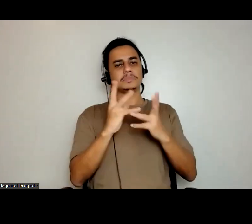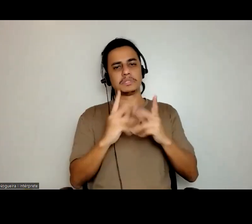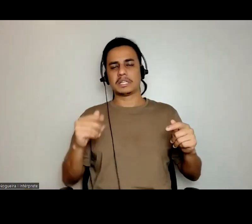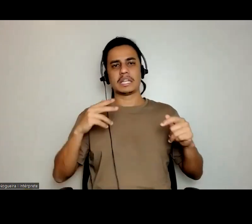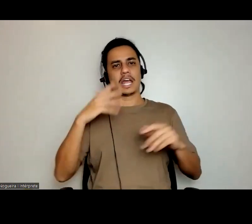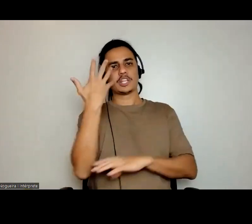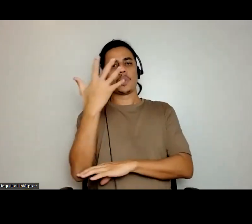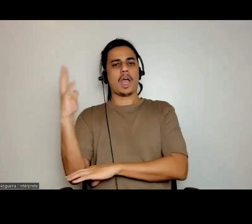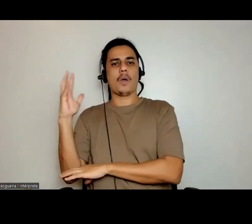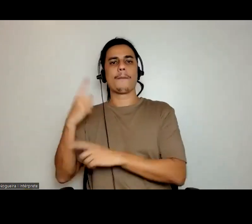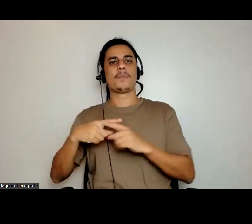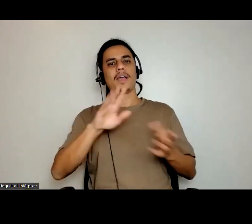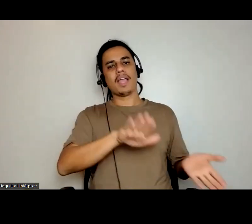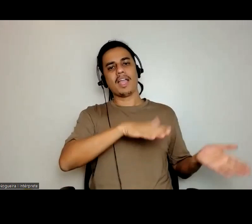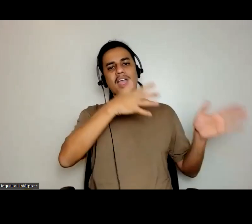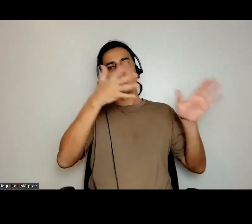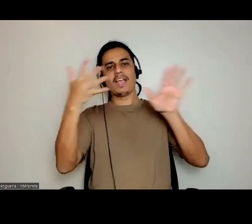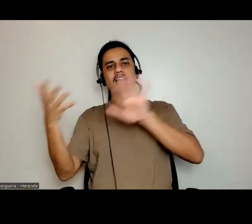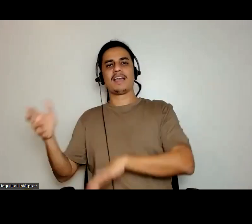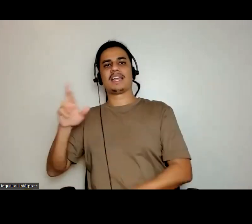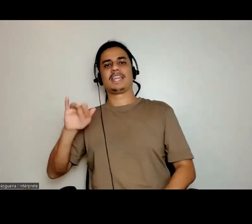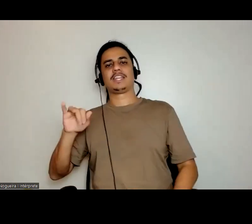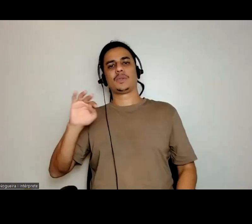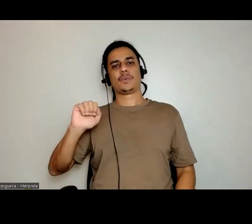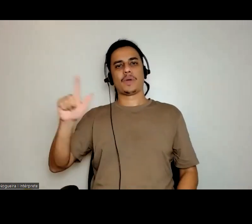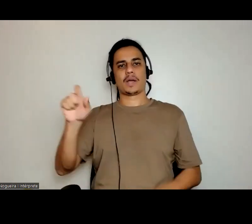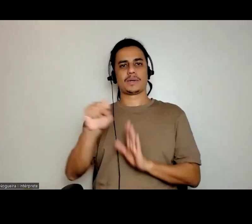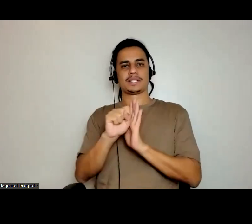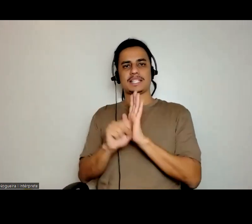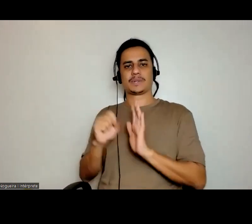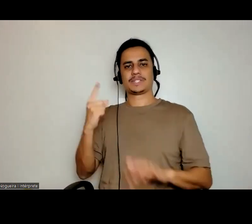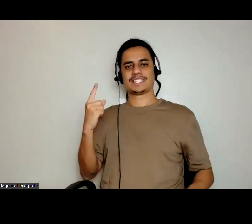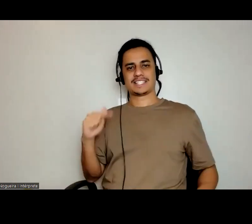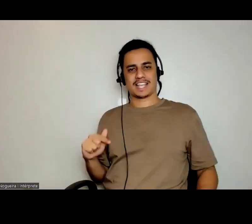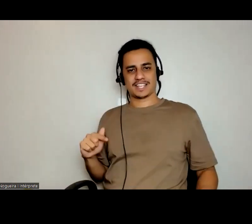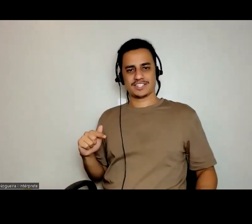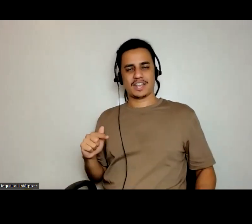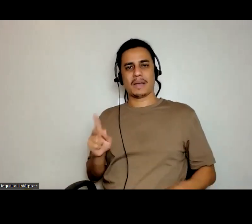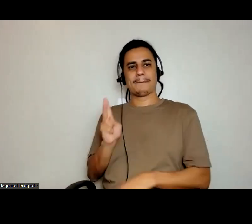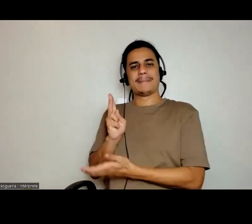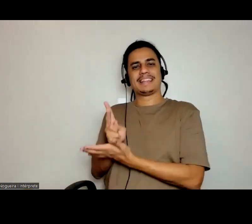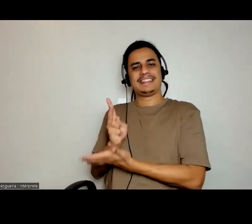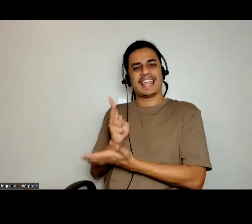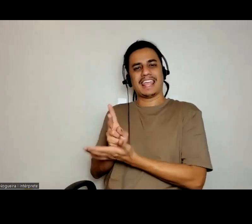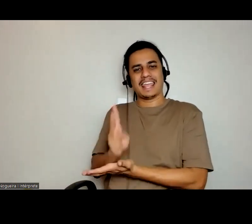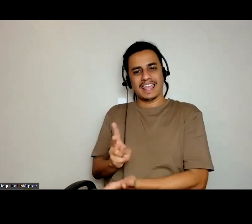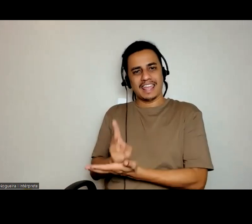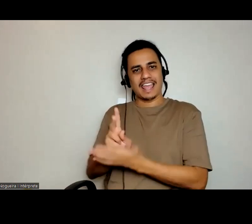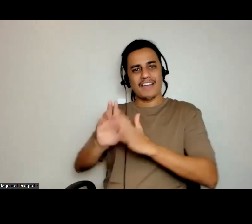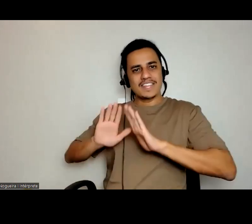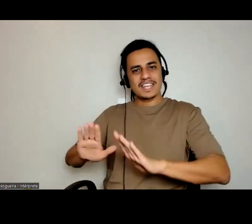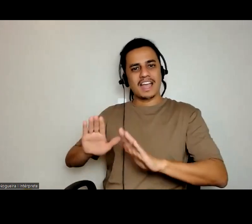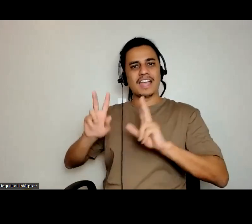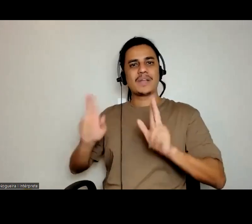porque a passagem dele foi ritualística no século XVII, era para ritual, mantê-lo dessa forma, como a